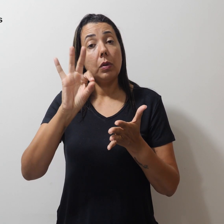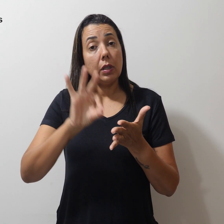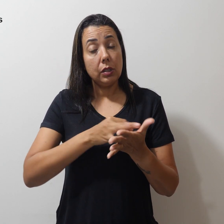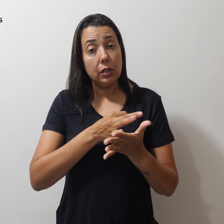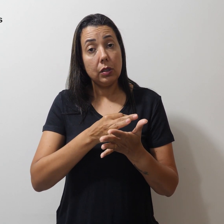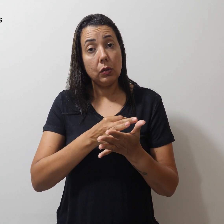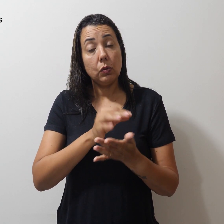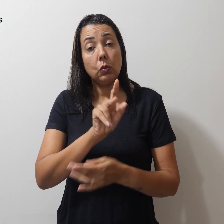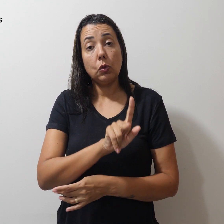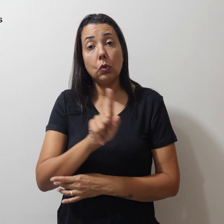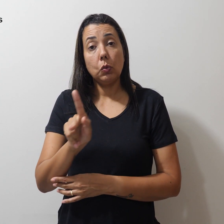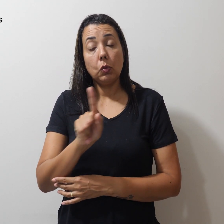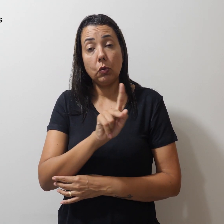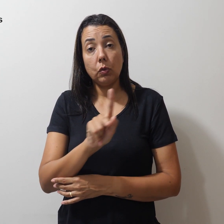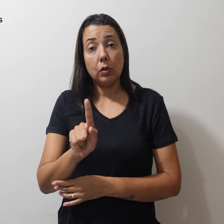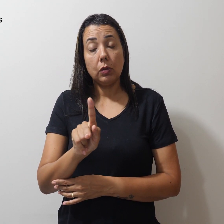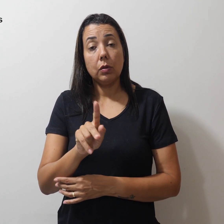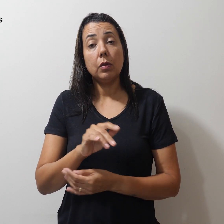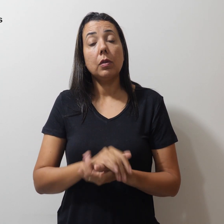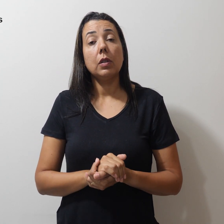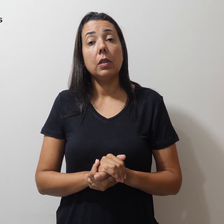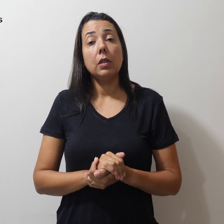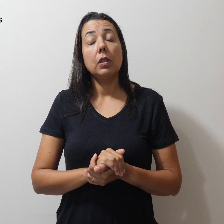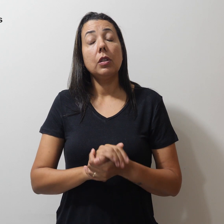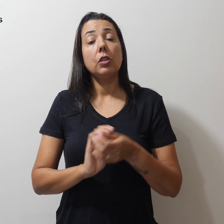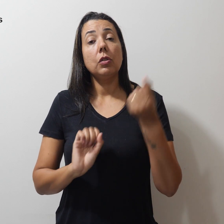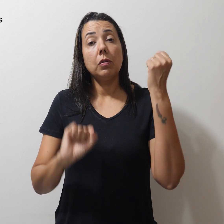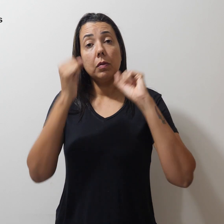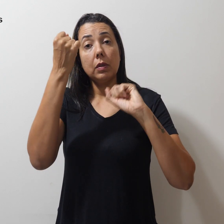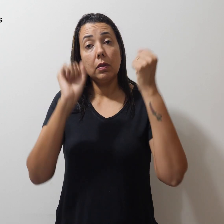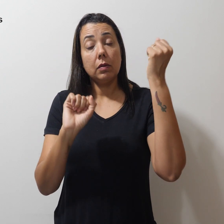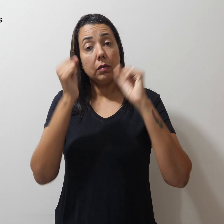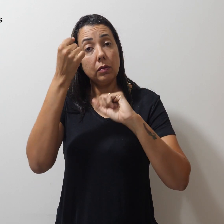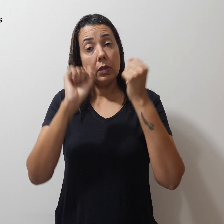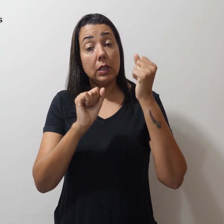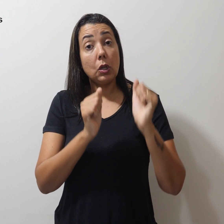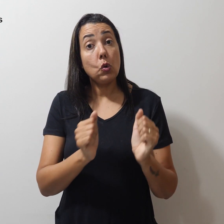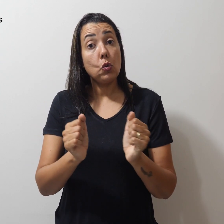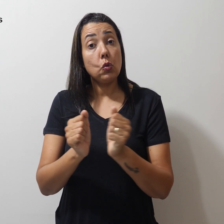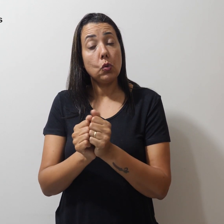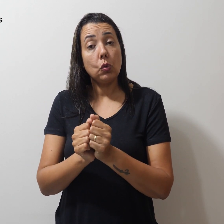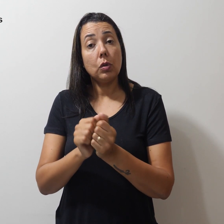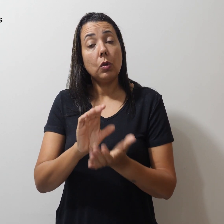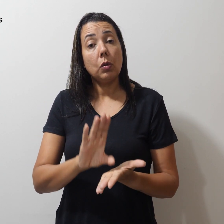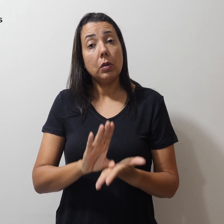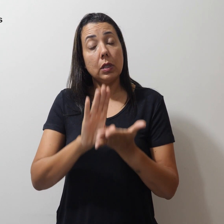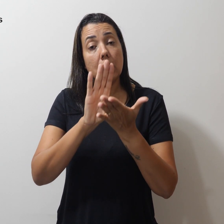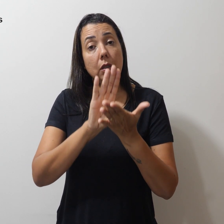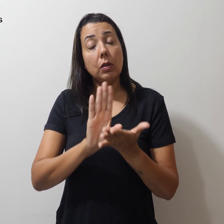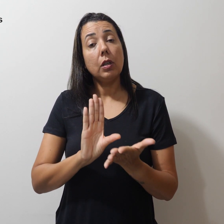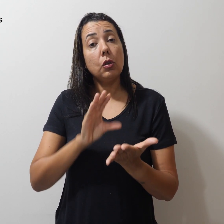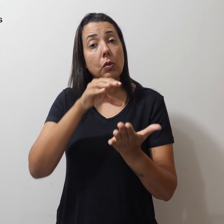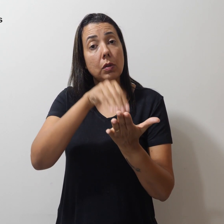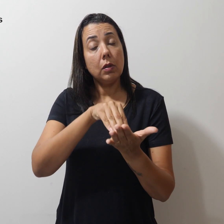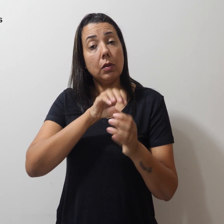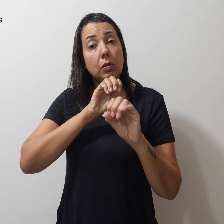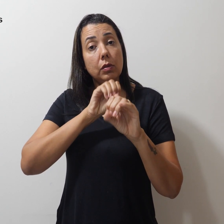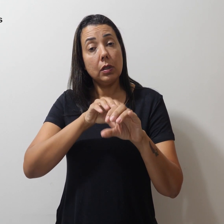professores e professoras de educação física junto ao Conselho Regional de Educação Física.